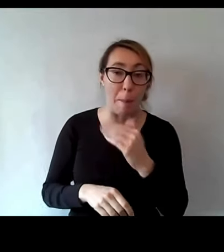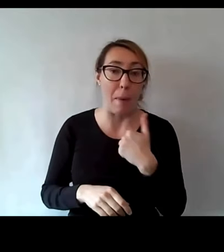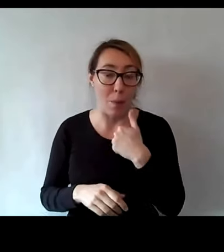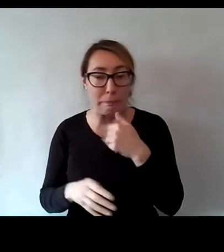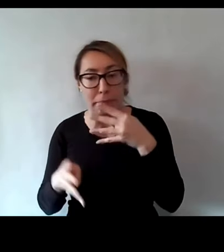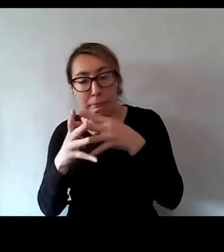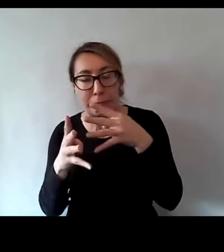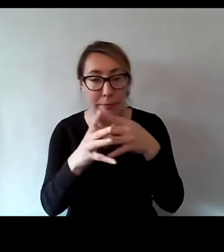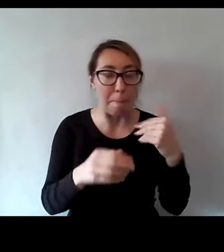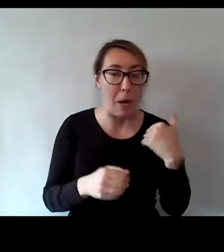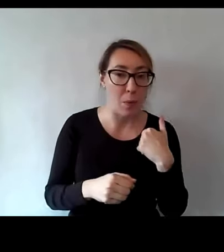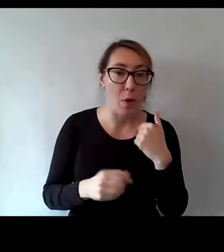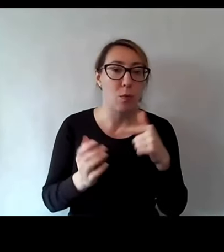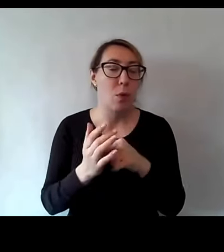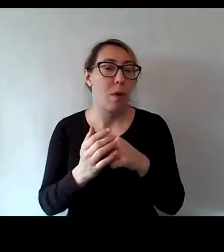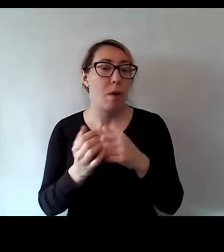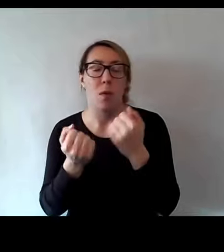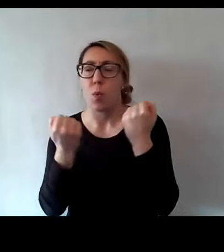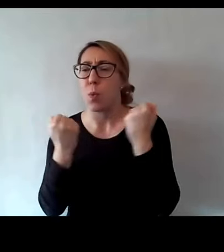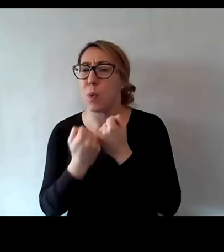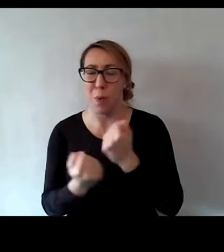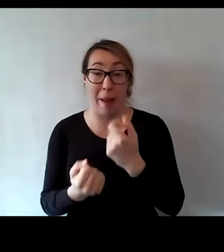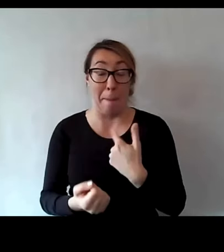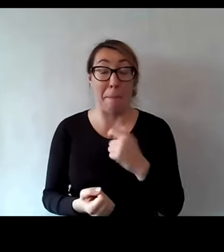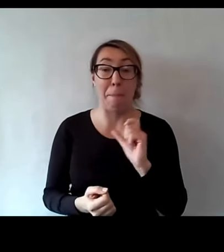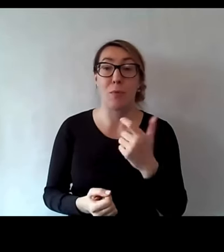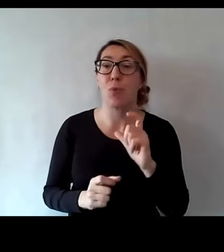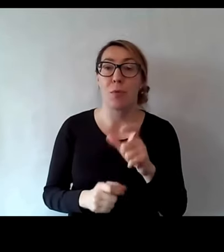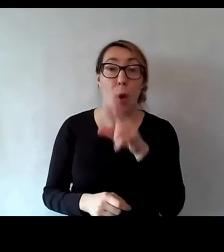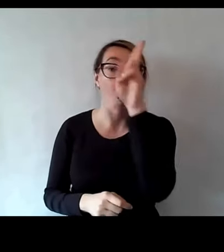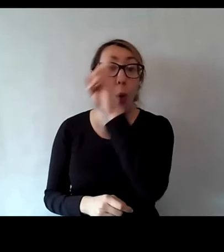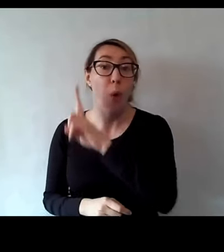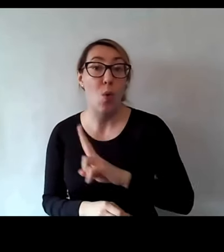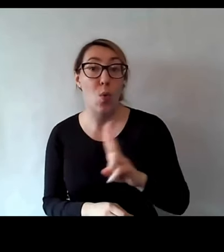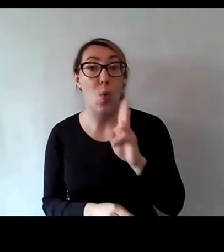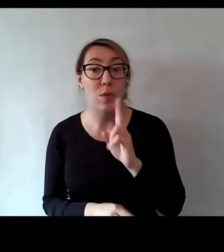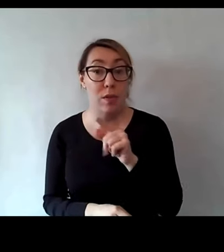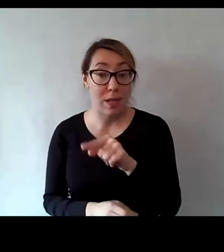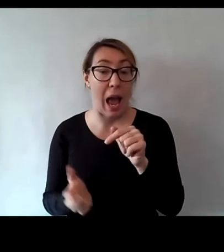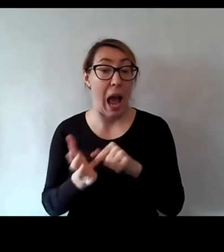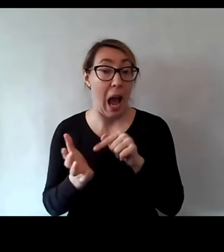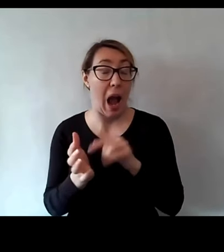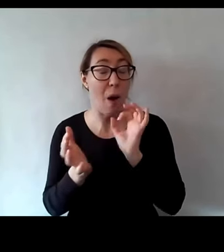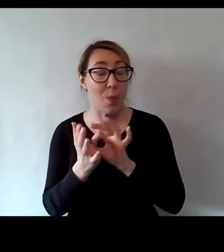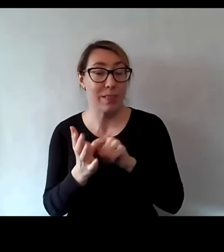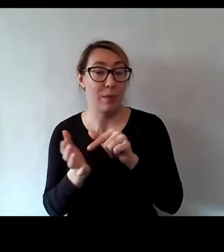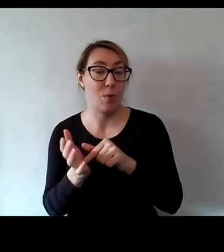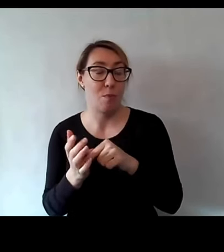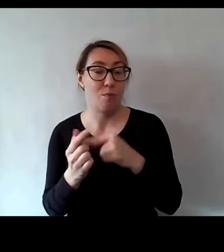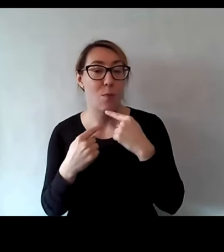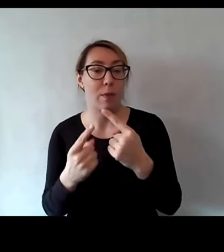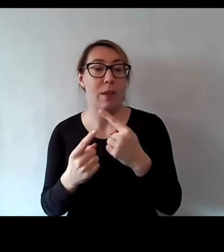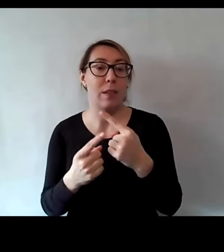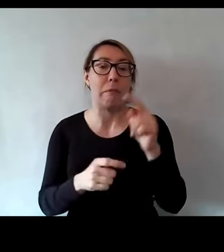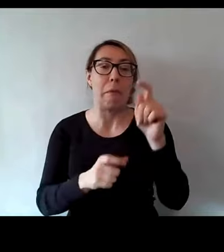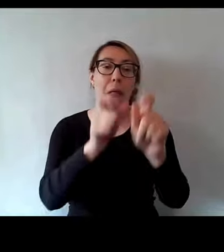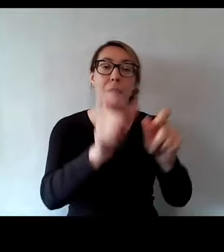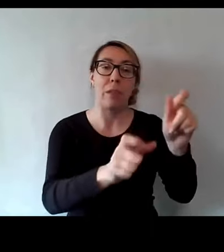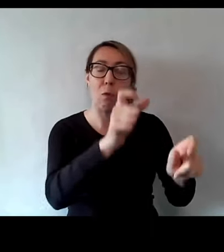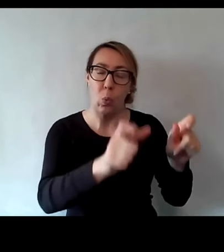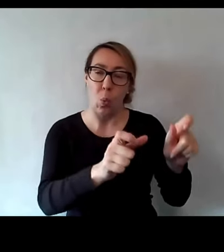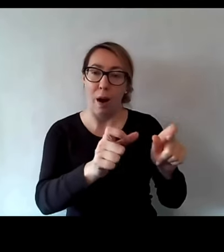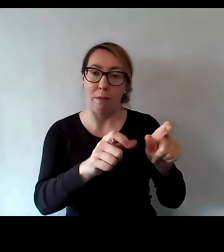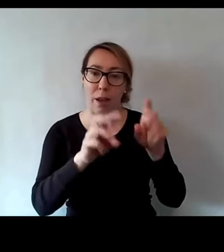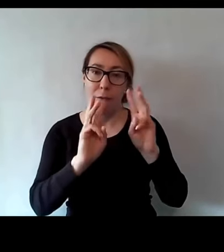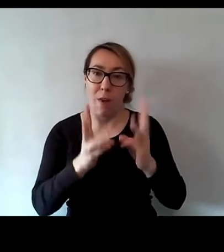I to, co też było bardzo niesamowite, to to, że rodzice, bo tutaj akurat chcę powiedzieć o tych indywidualnych